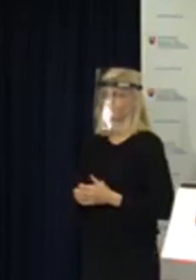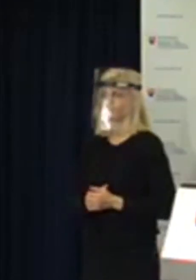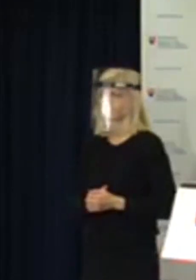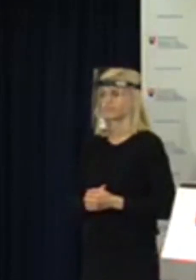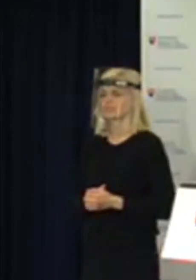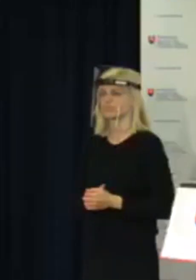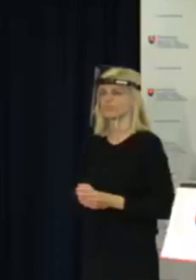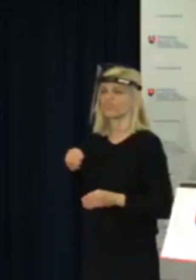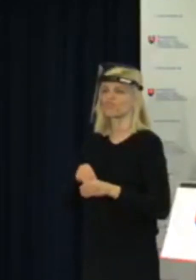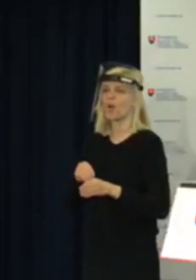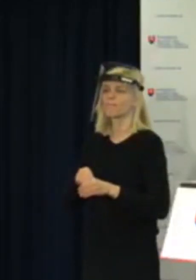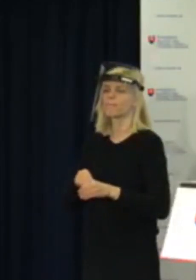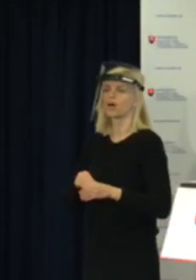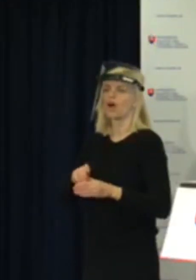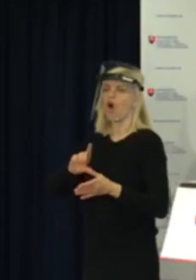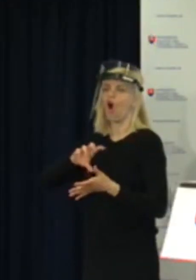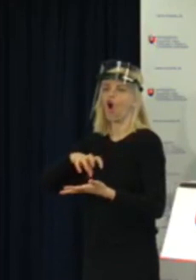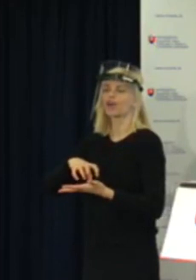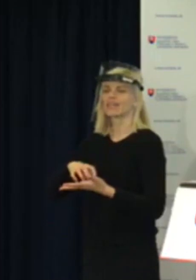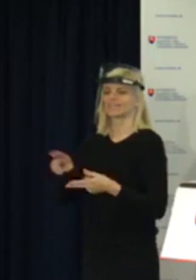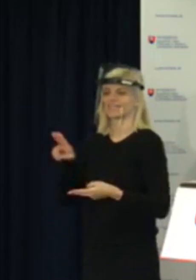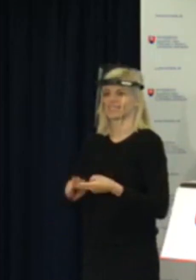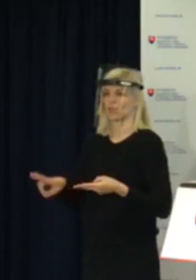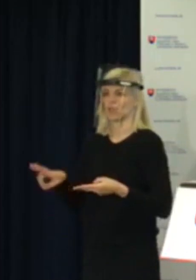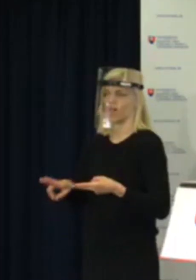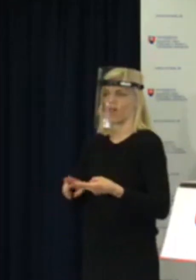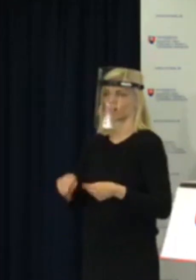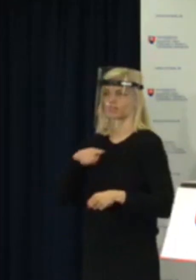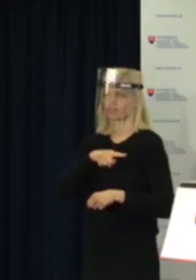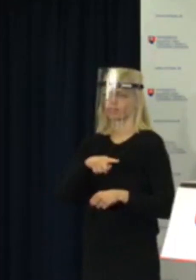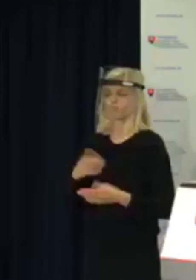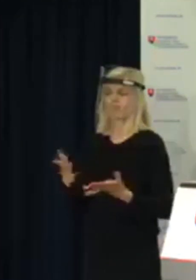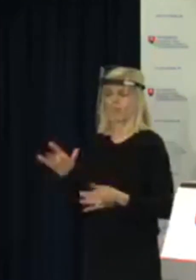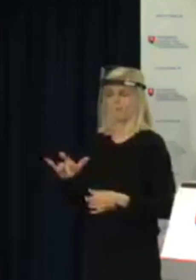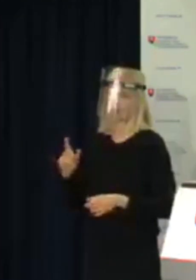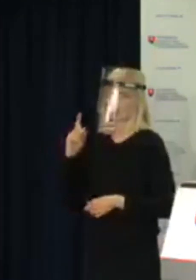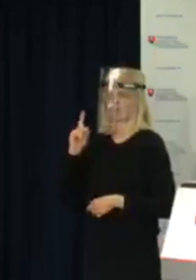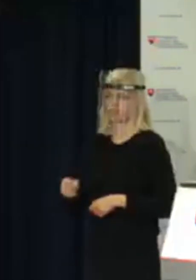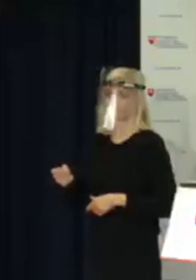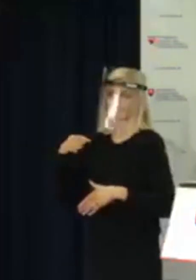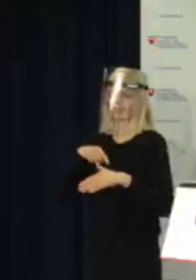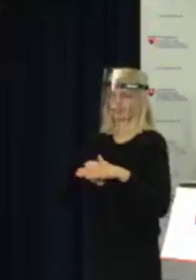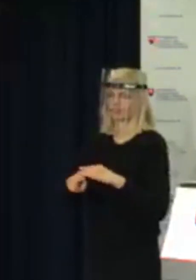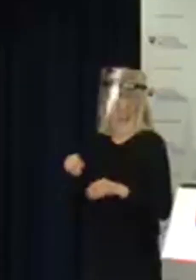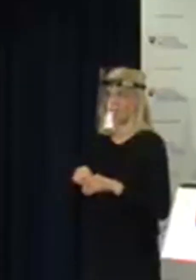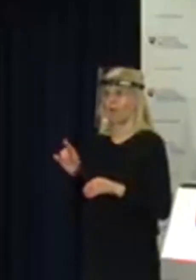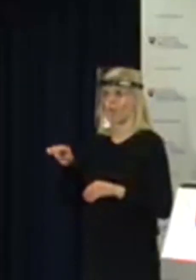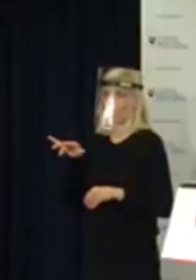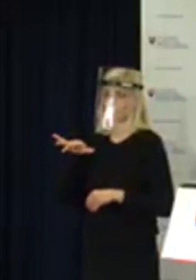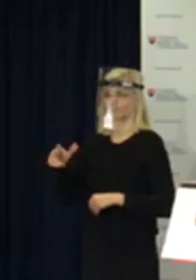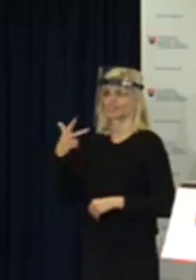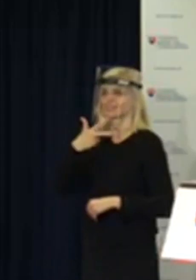úrad v sídle kraja. Tí, čo opakujú externú časť, to je podľa našich informácií asi 300 žiakov,